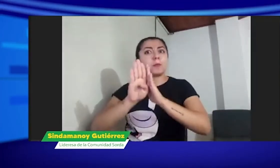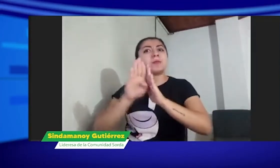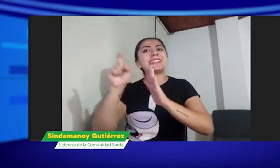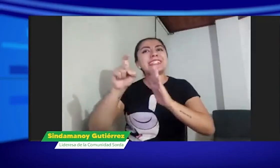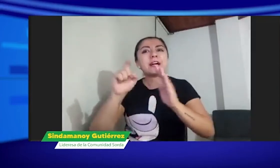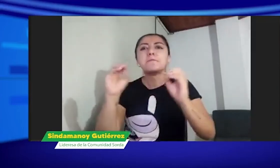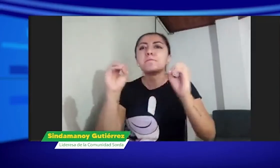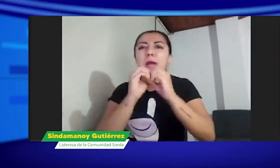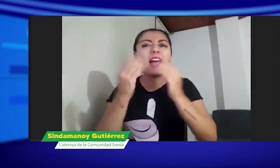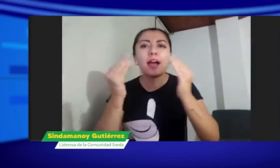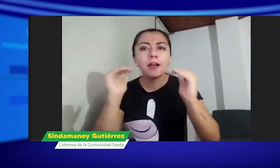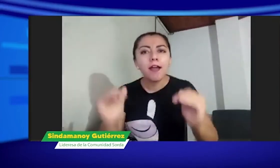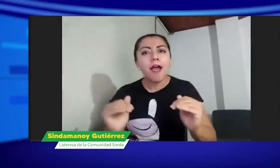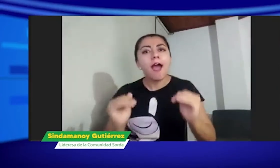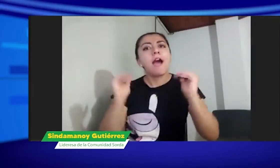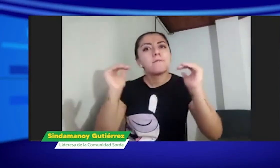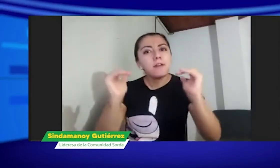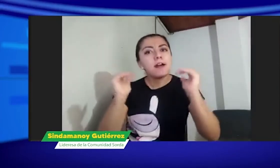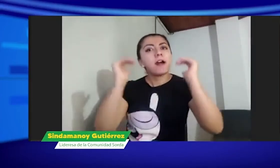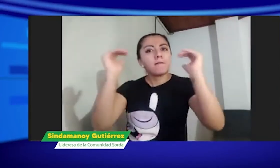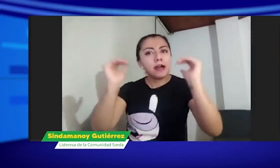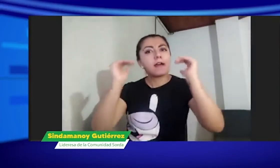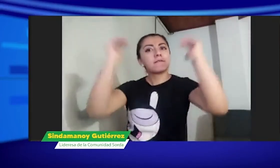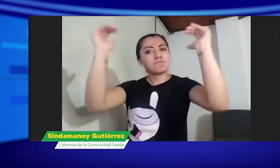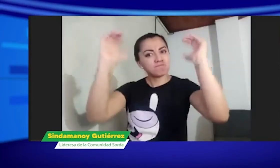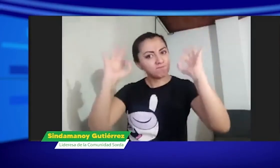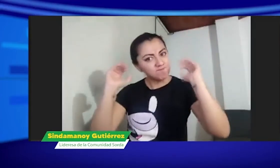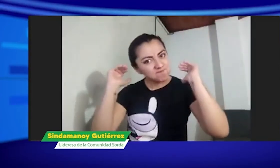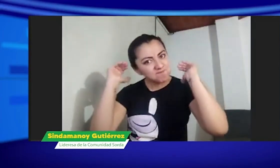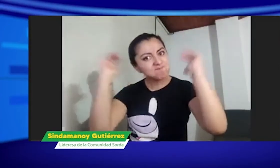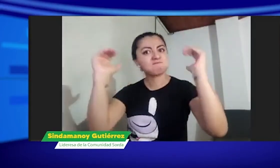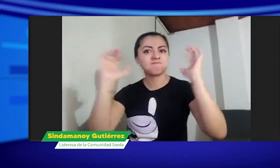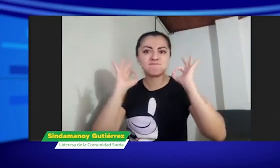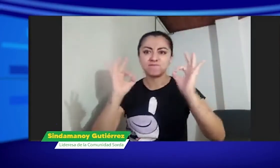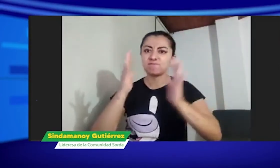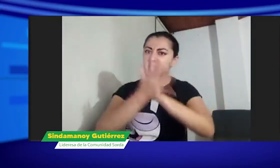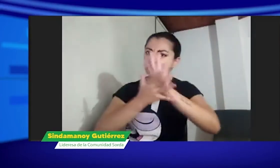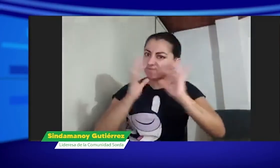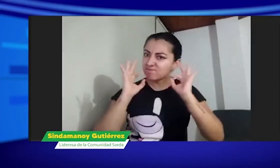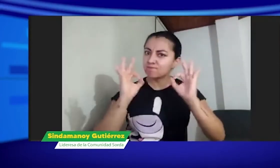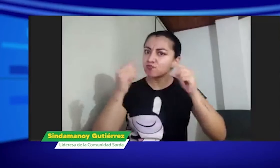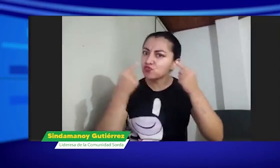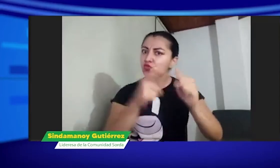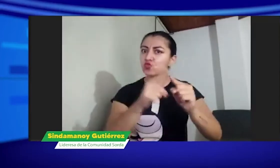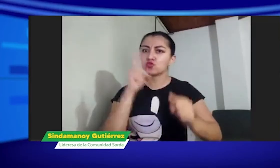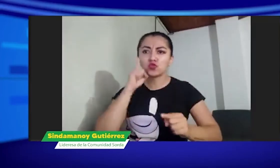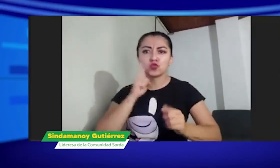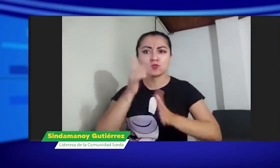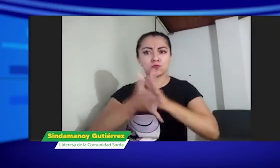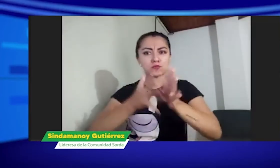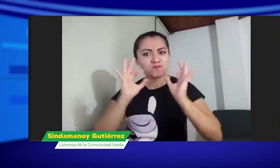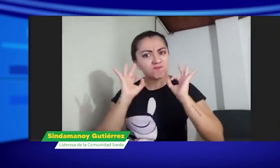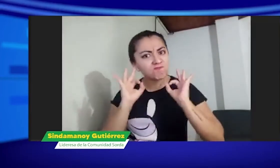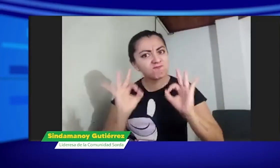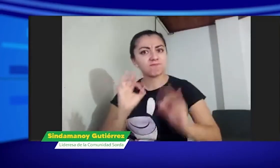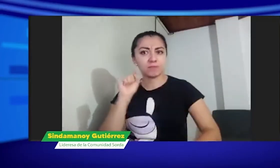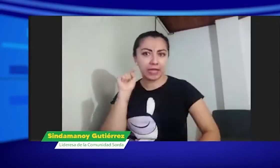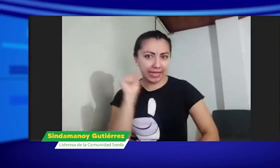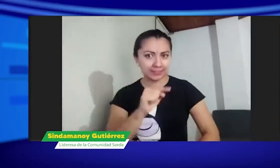labrar nuestro propio camino y poder seguir avanzando seguir avanzando y progresando hacer que la lengua de señas